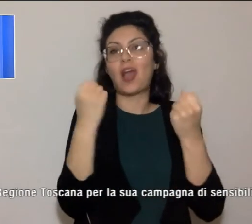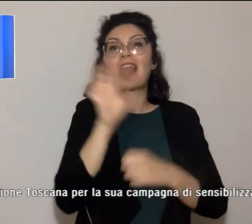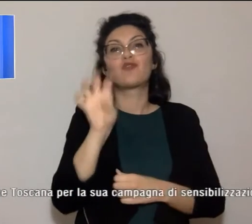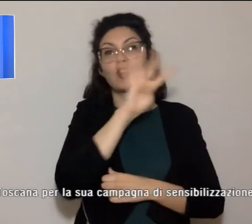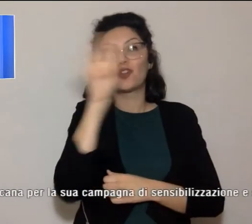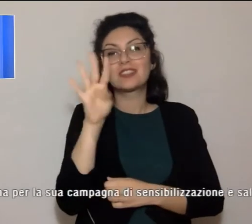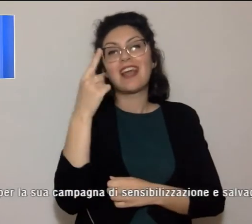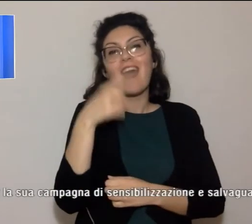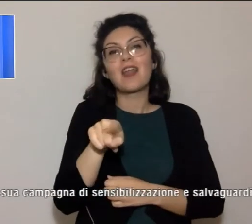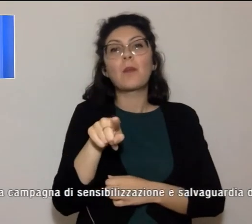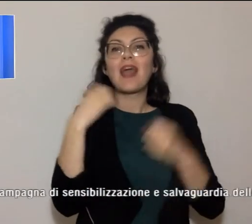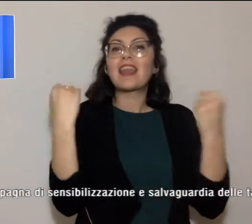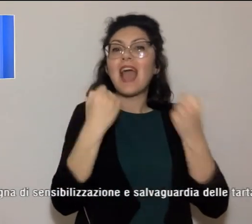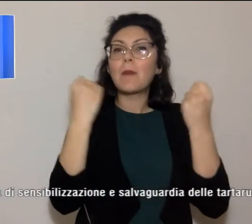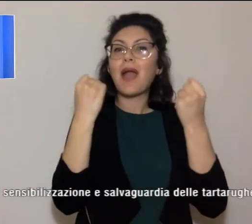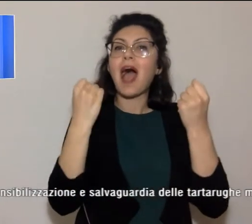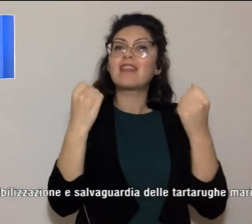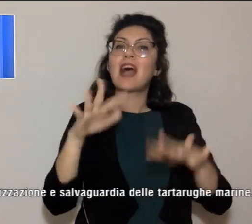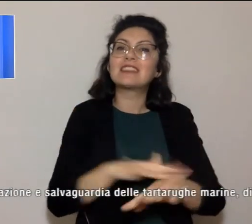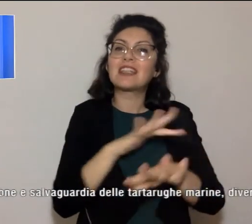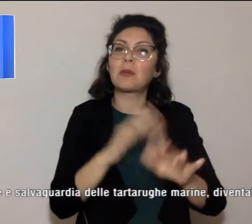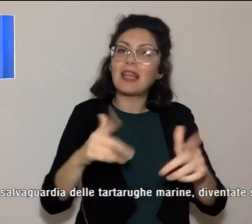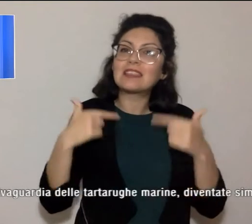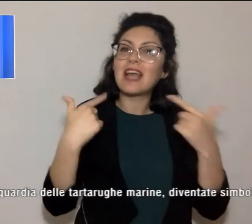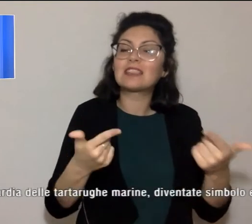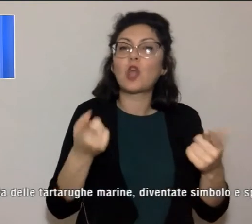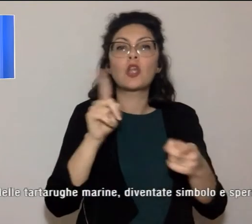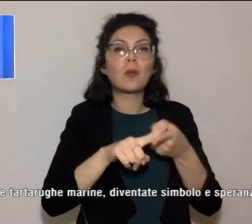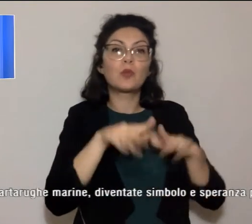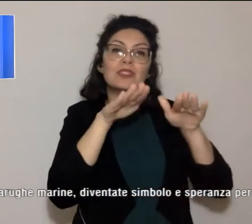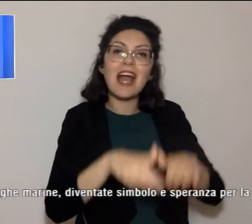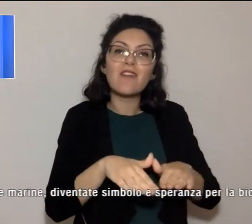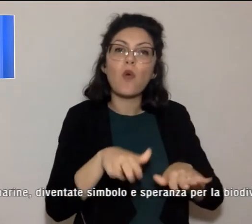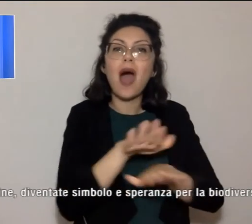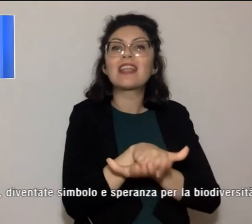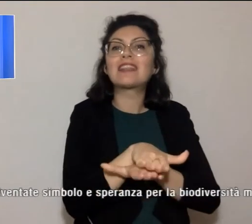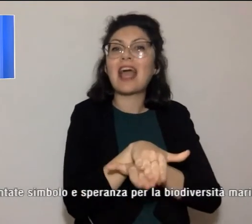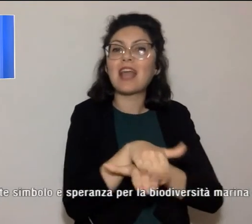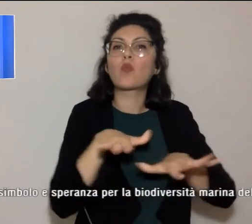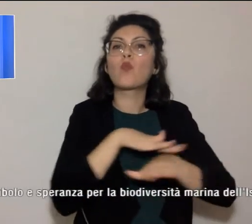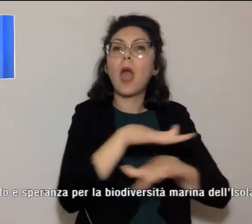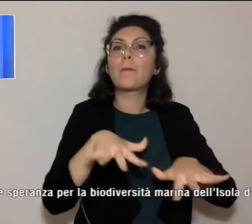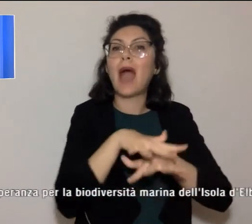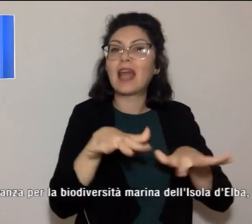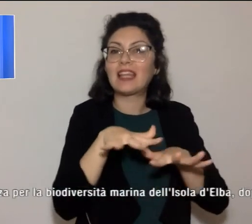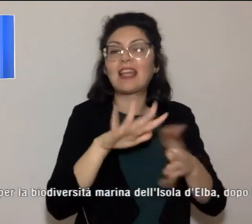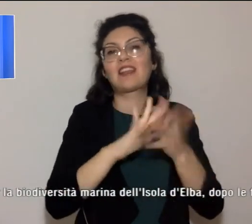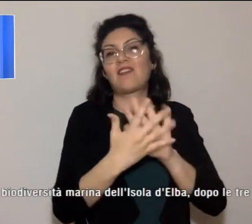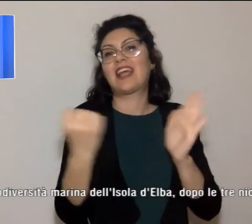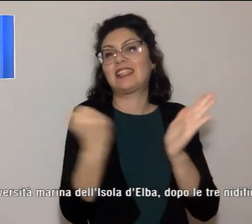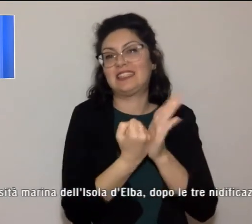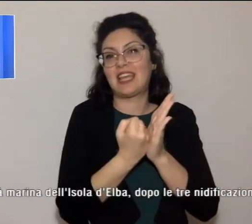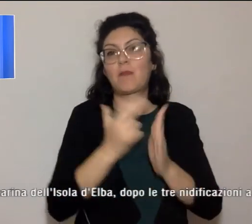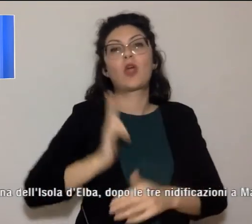sensibilizzazione e salvaguardia delle tartarughe marine, diventate simbolo e speranza per la